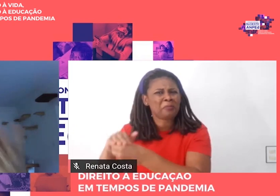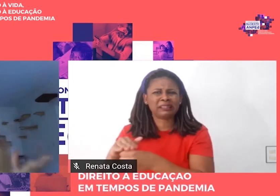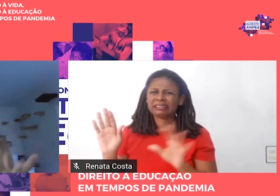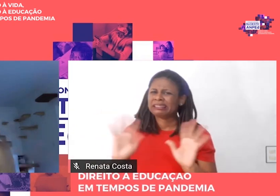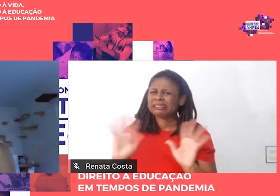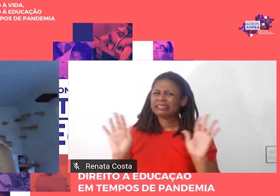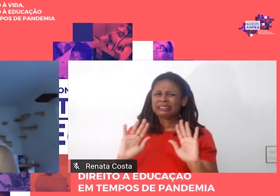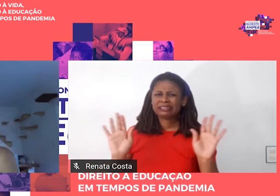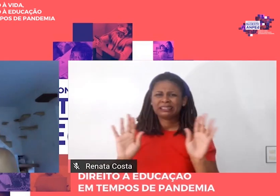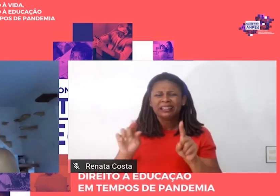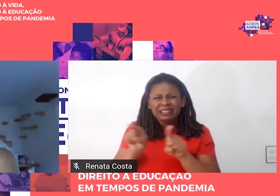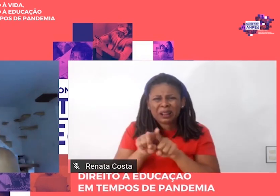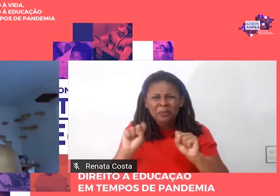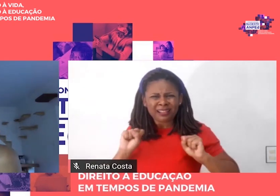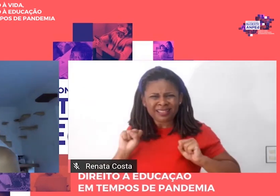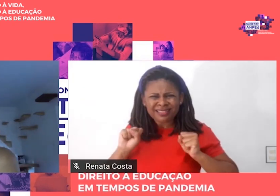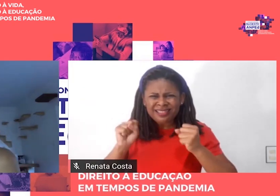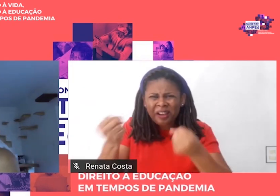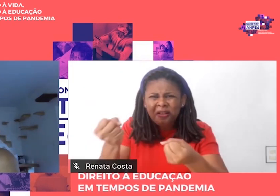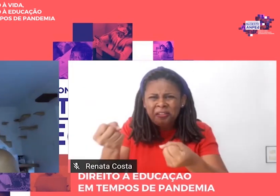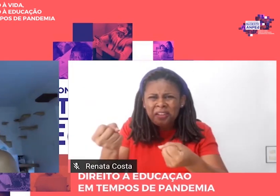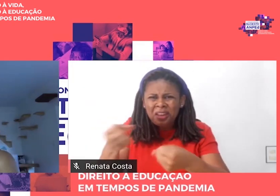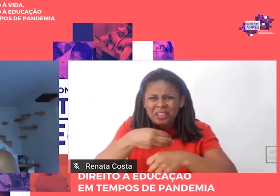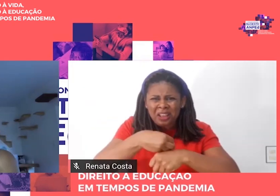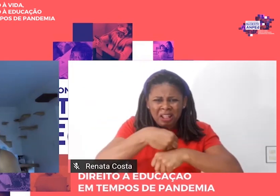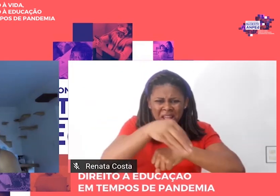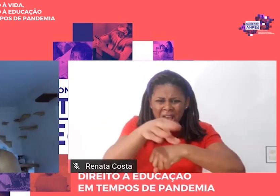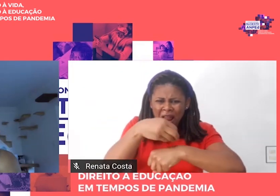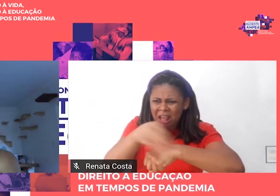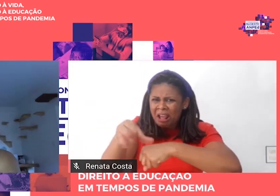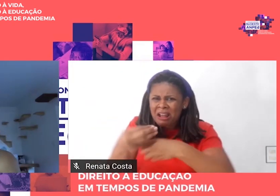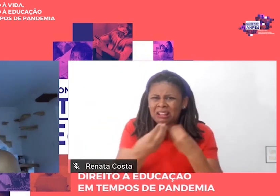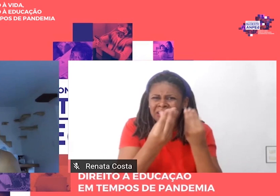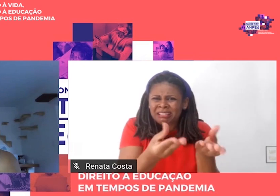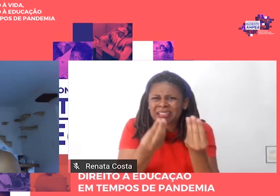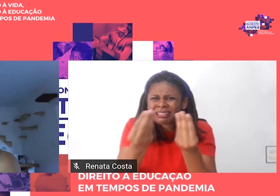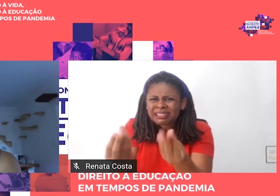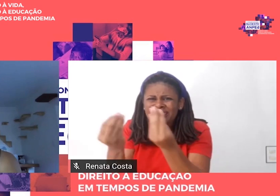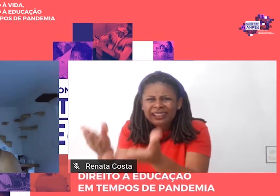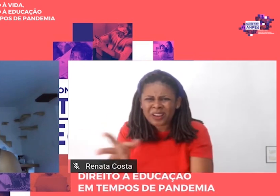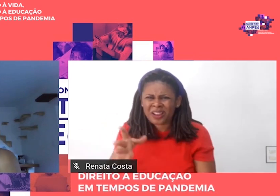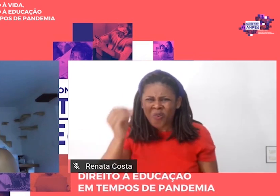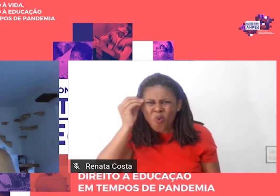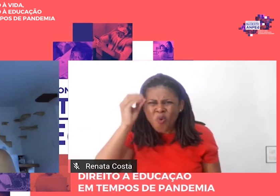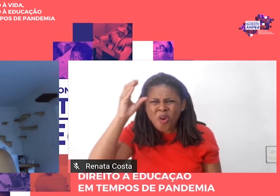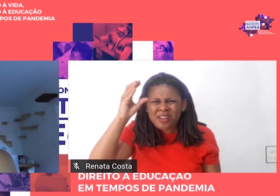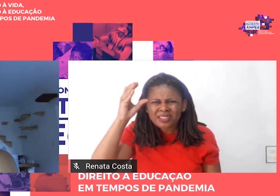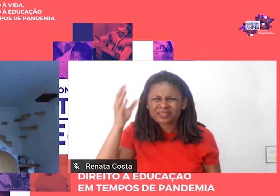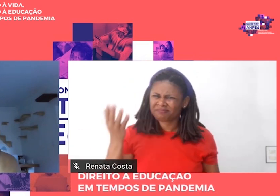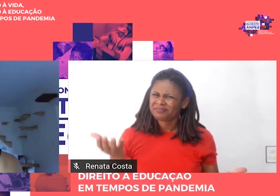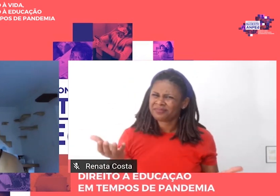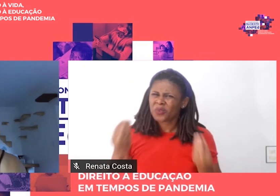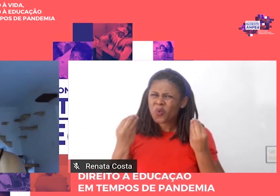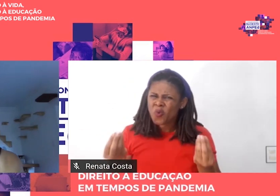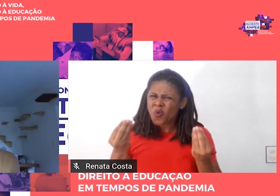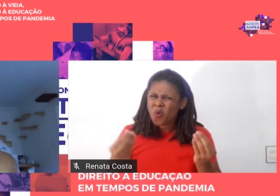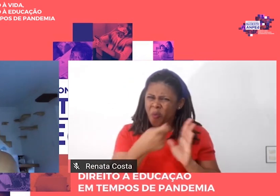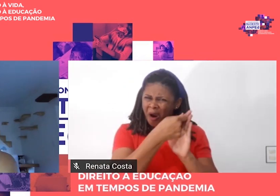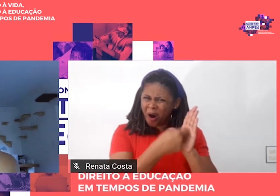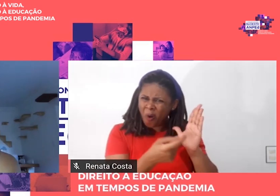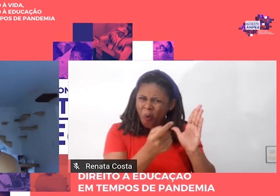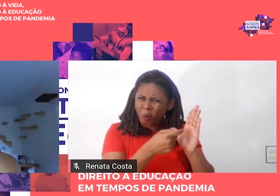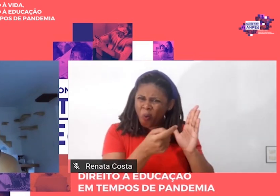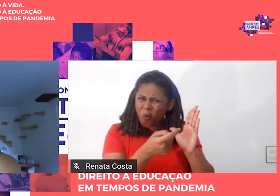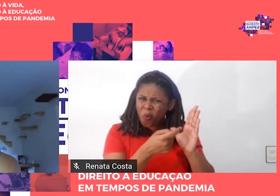transmissão de conhecimento, como assim? Afinal, estava o autor a defender aquilo que Paulo